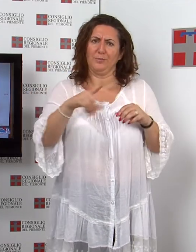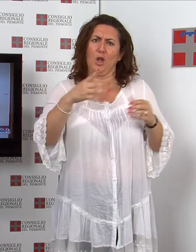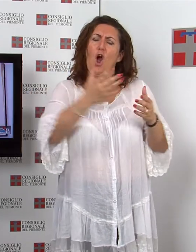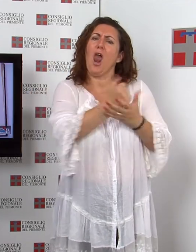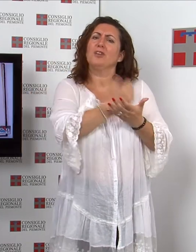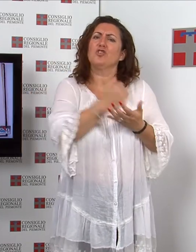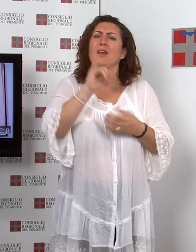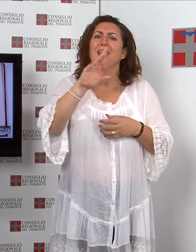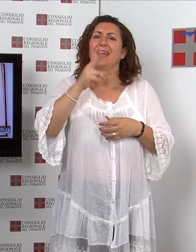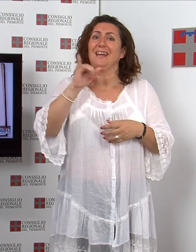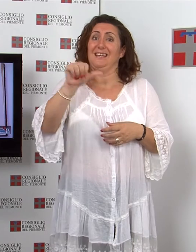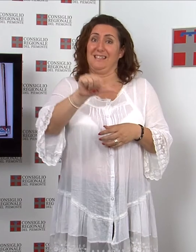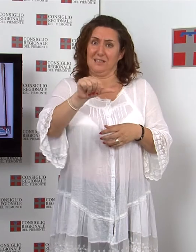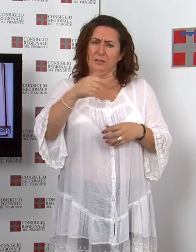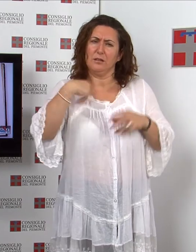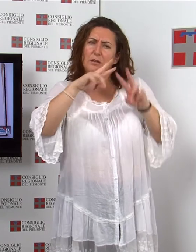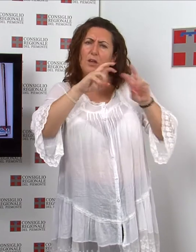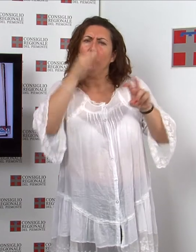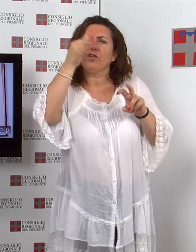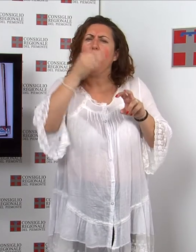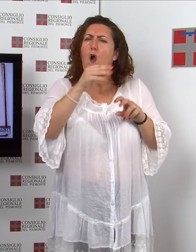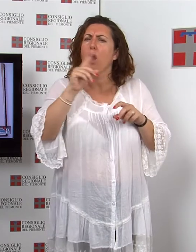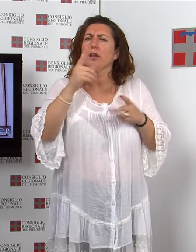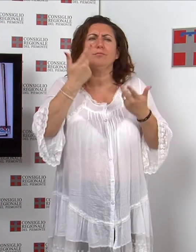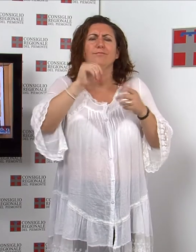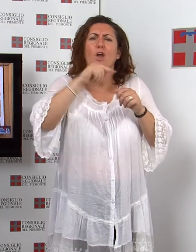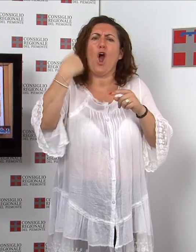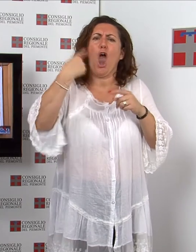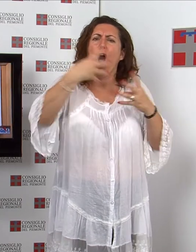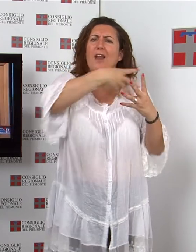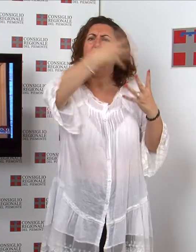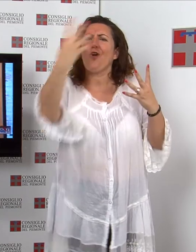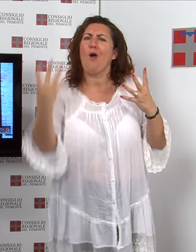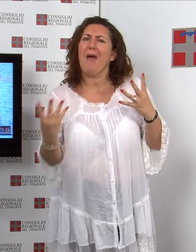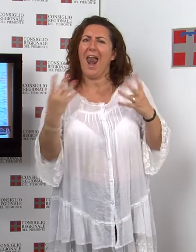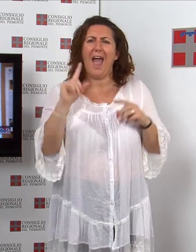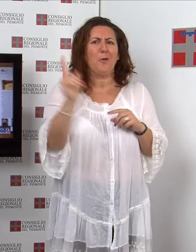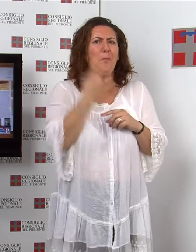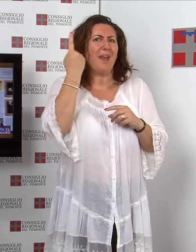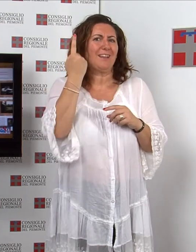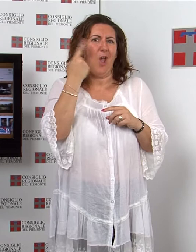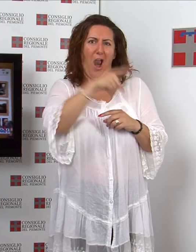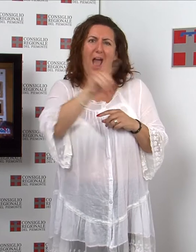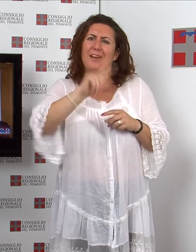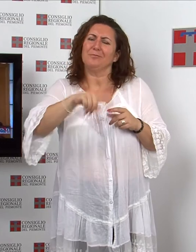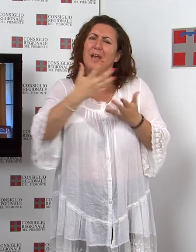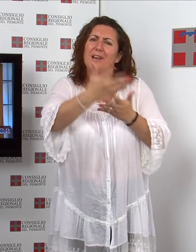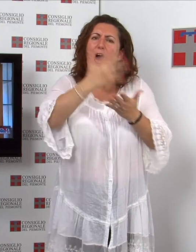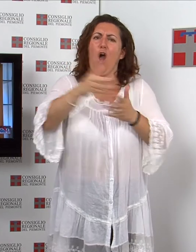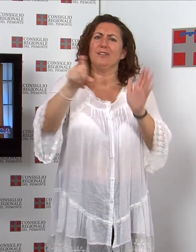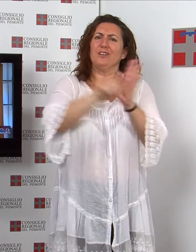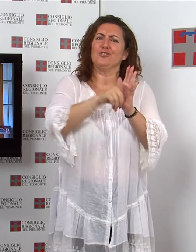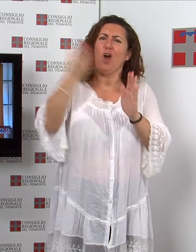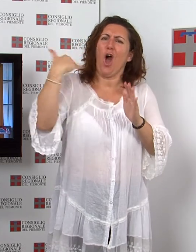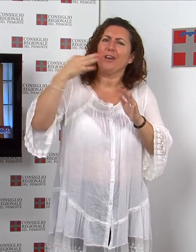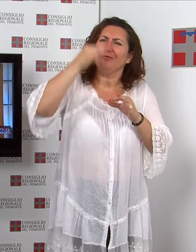analizza le caratteristiche di questo straordinario fiore dell'arcobaleno Racconta la storia delle più famose ibridatrici italiane e propone